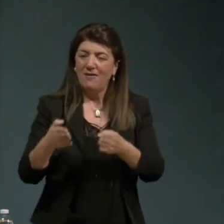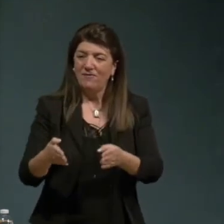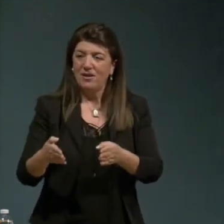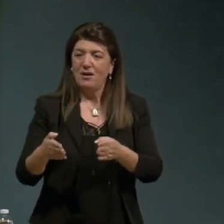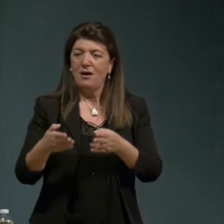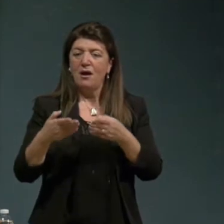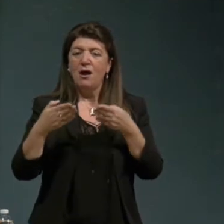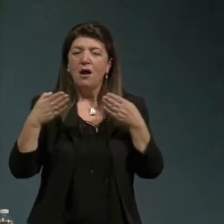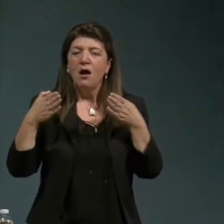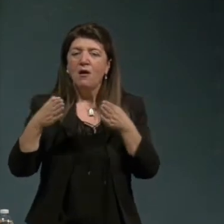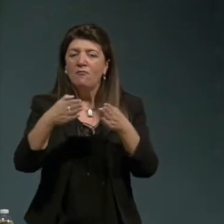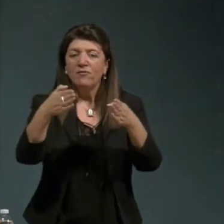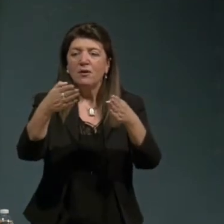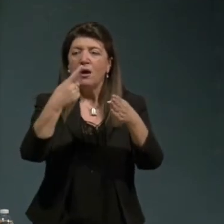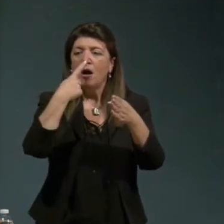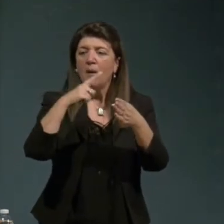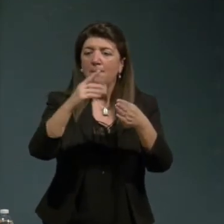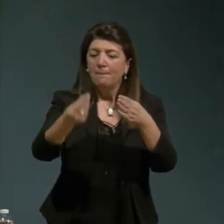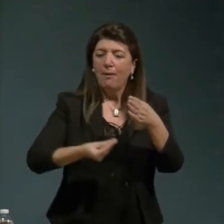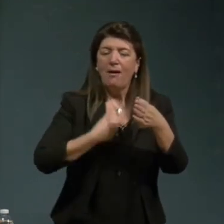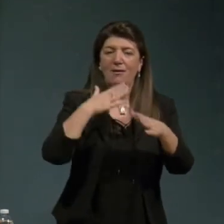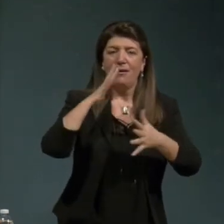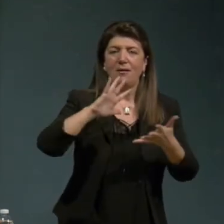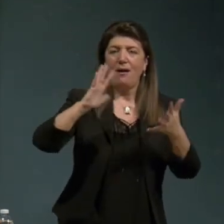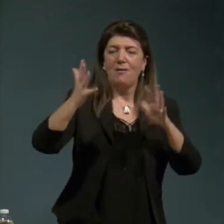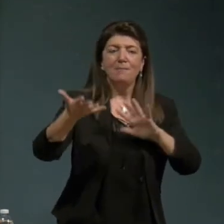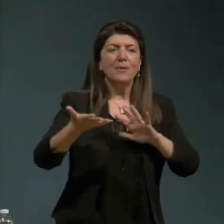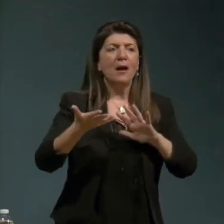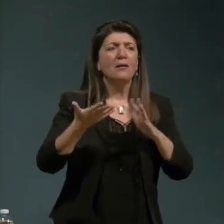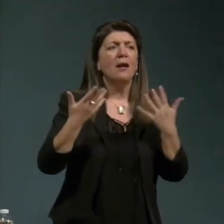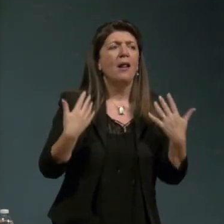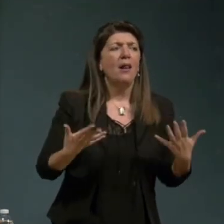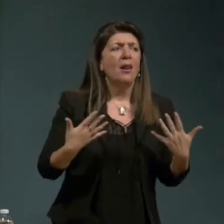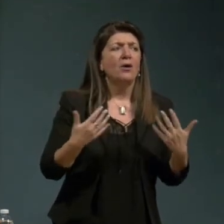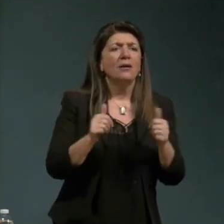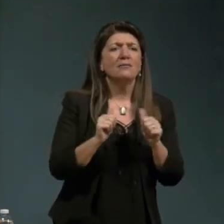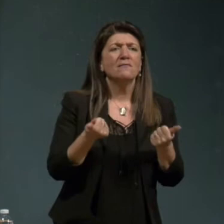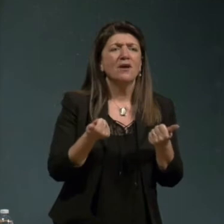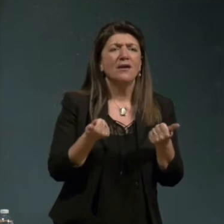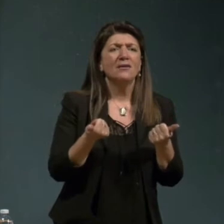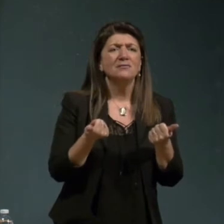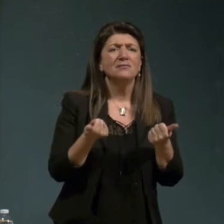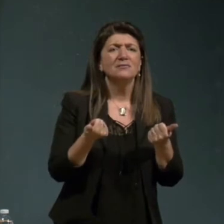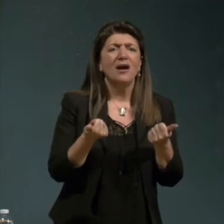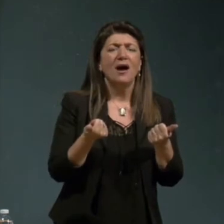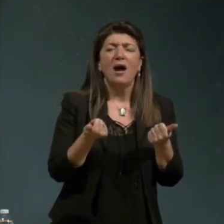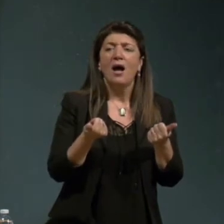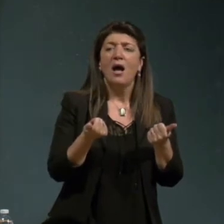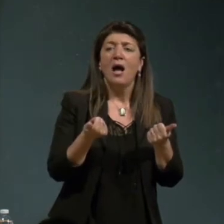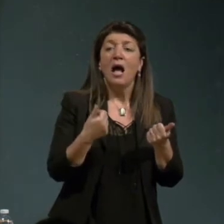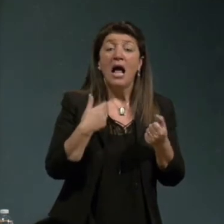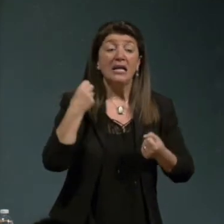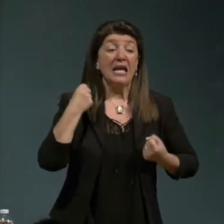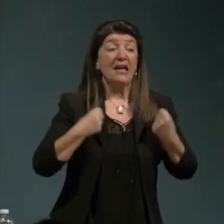cambiare allora a differenza non c'è più il mito della rivoluzione